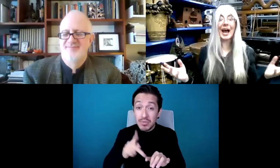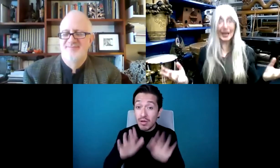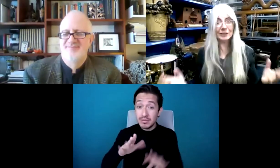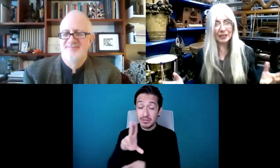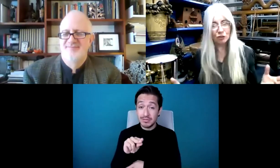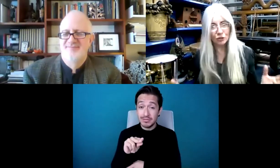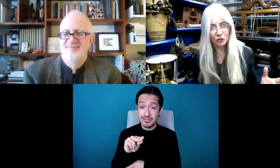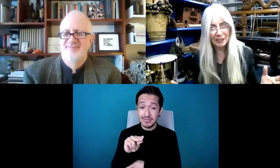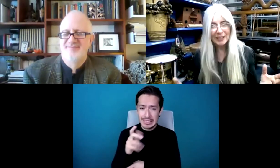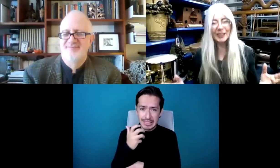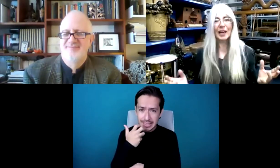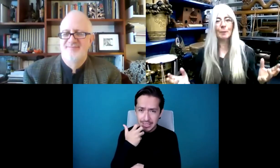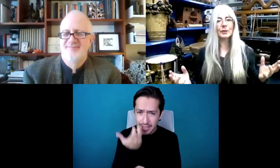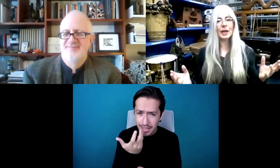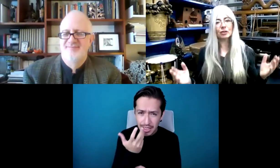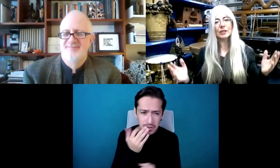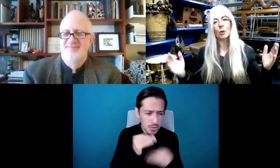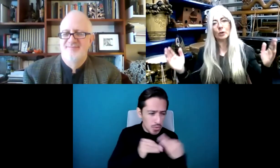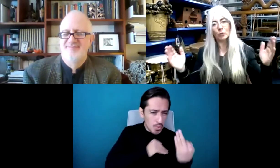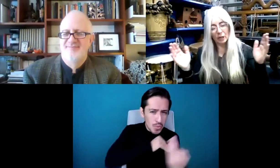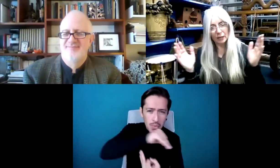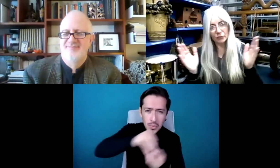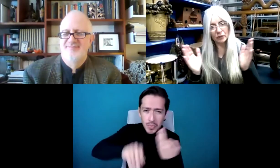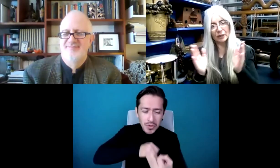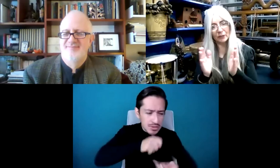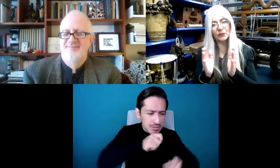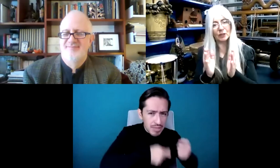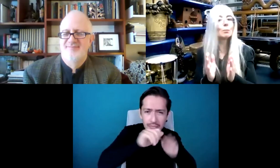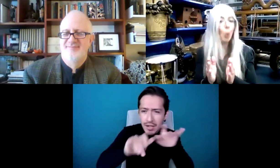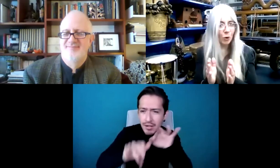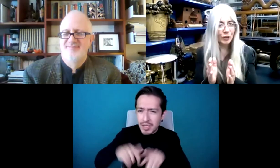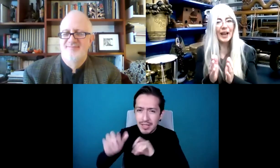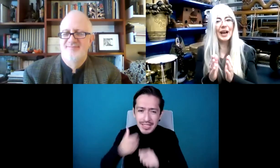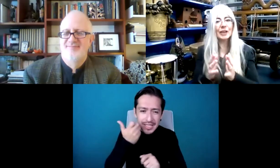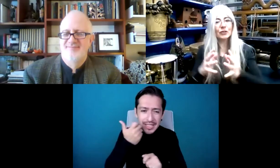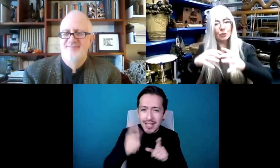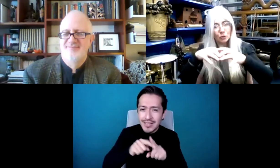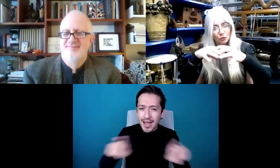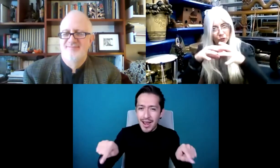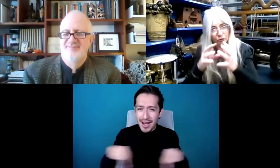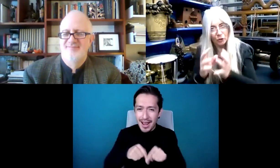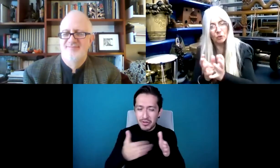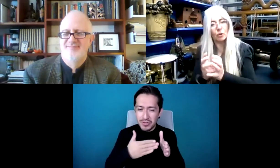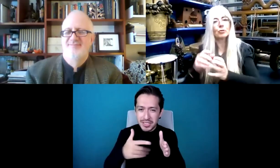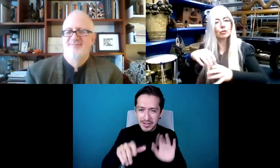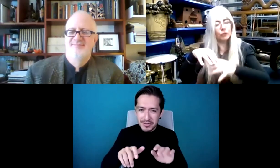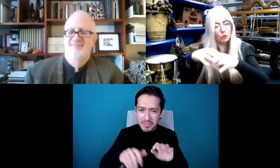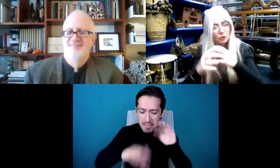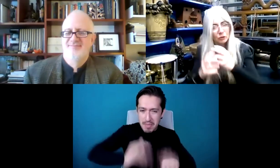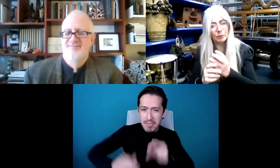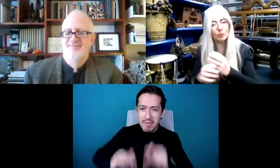quieres tocar todos tus instrumentos y hasta la tarja de la cocina, pero no. Ahora me doy cuenta que